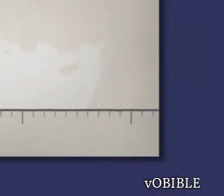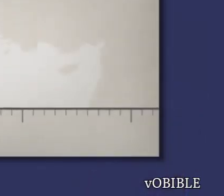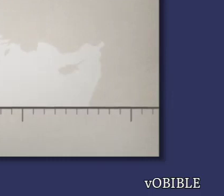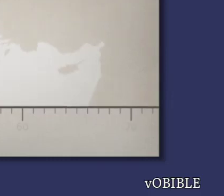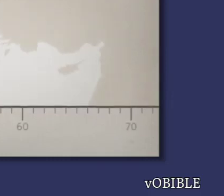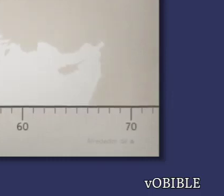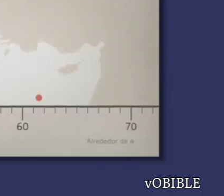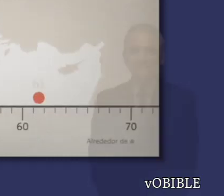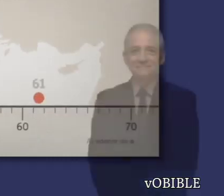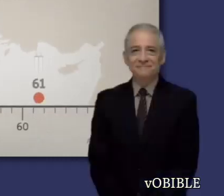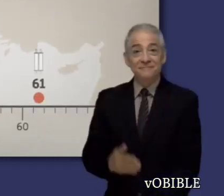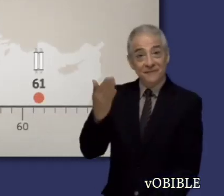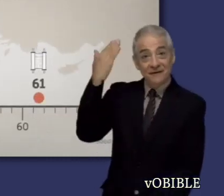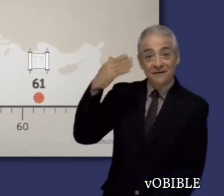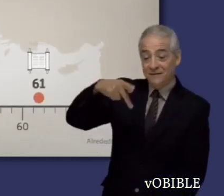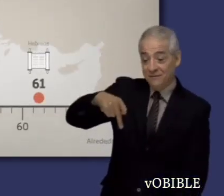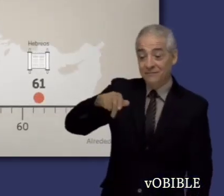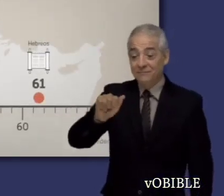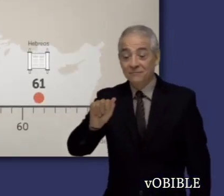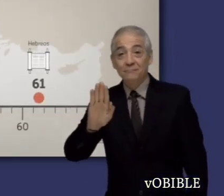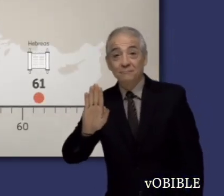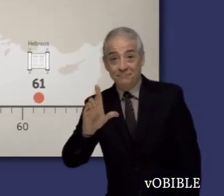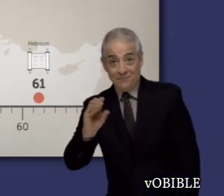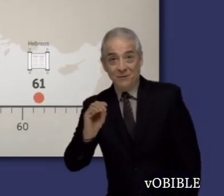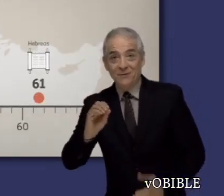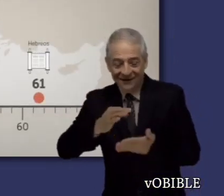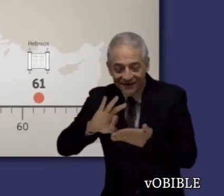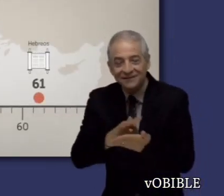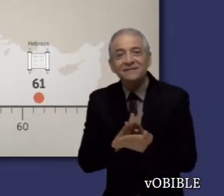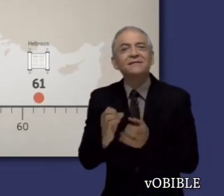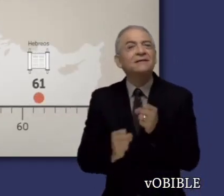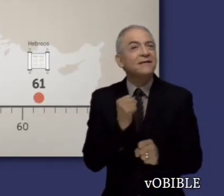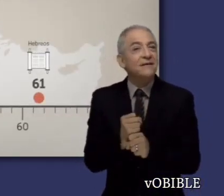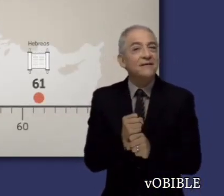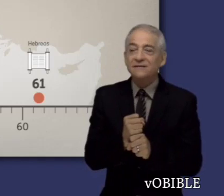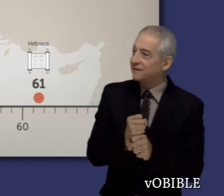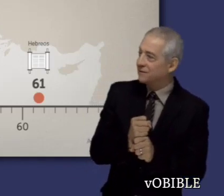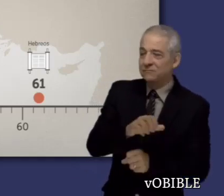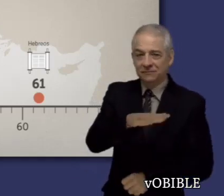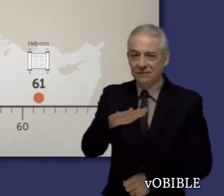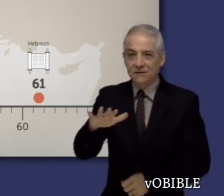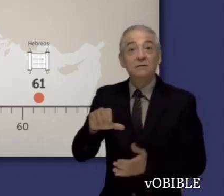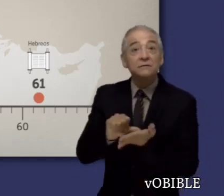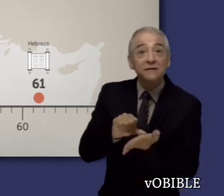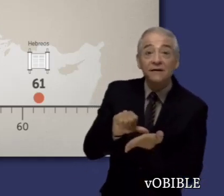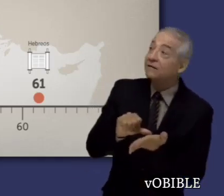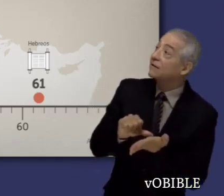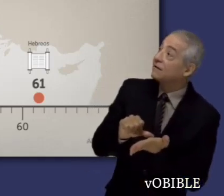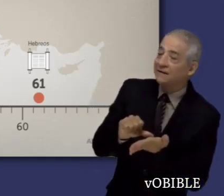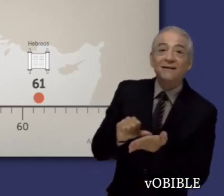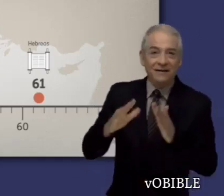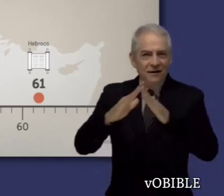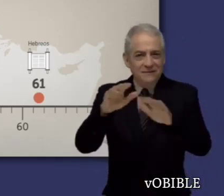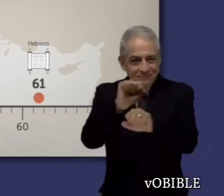Pablo escribió esta carta alrededor del año 61, poco antes de ser liberado de su arresto domiciliario en Roma o